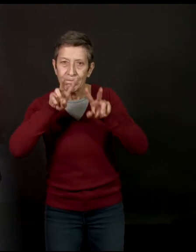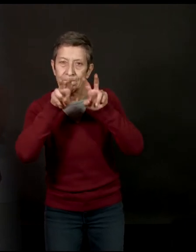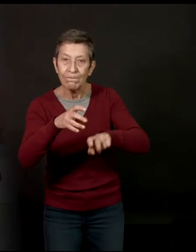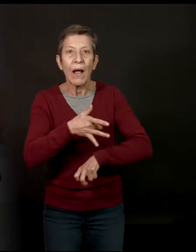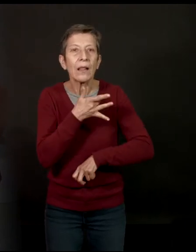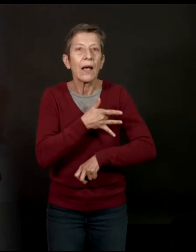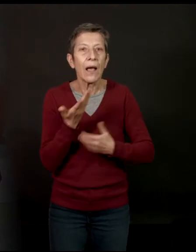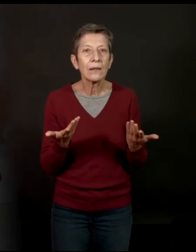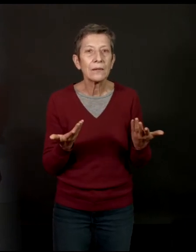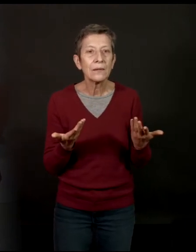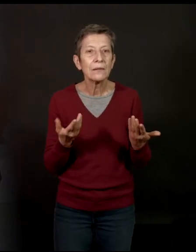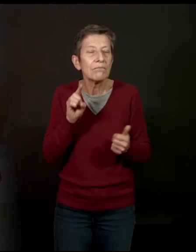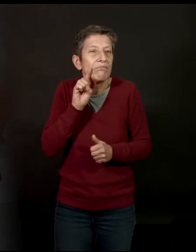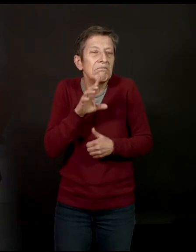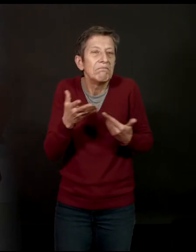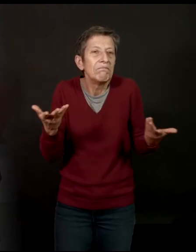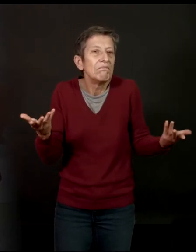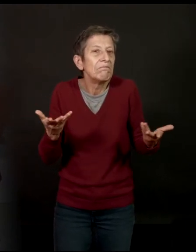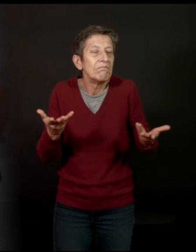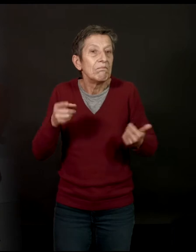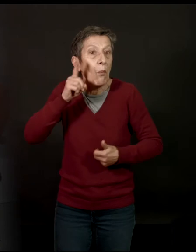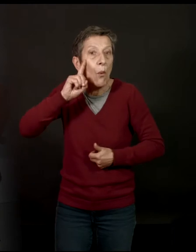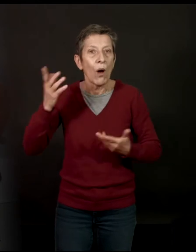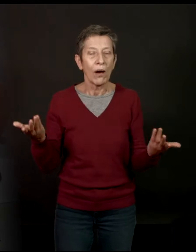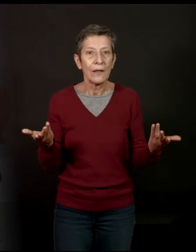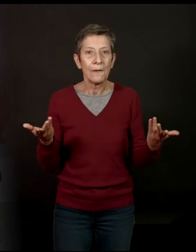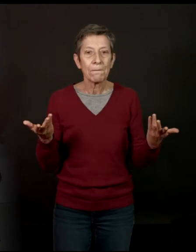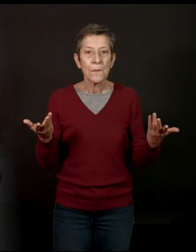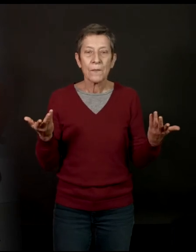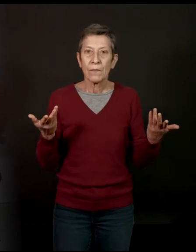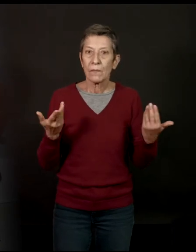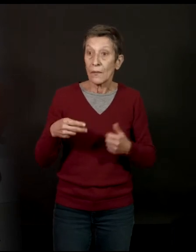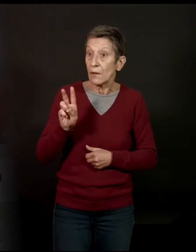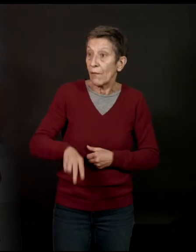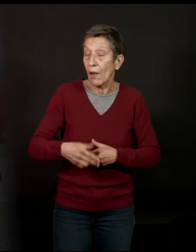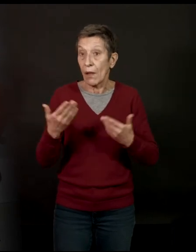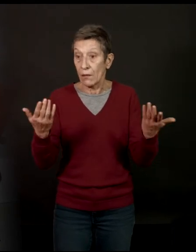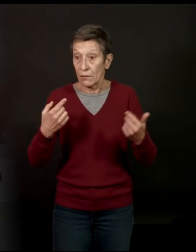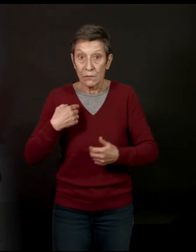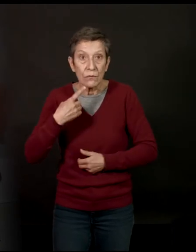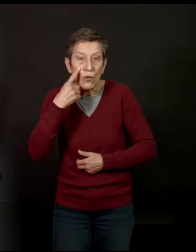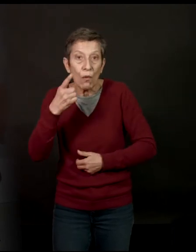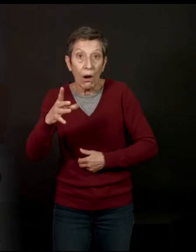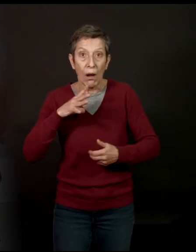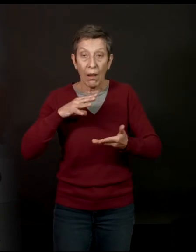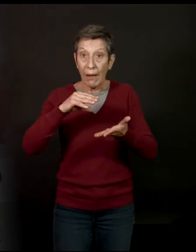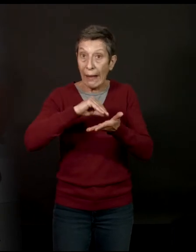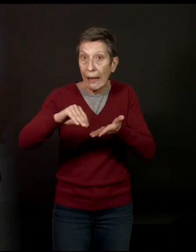attention. Et comment vous interprétez ce phénomène ? On voit que ce soit par des écrivains, des